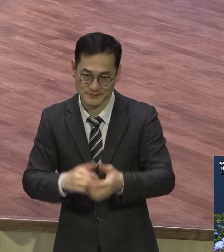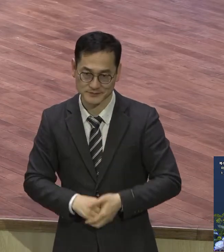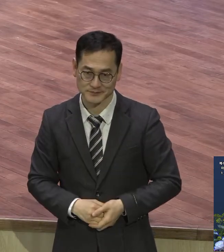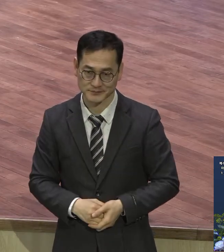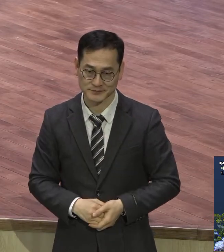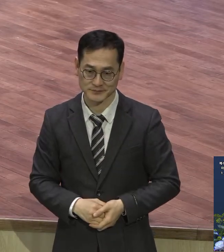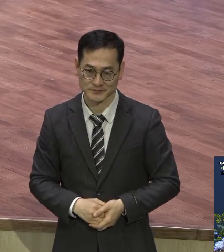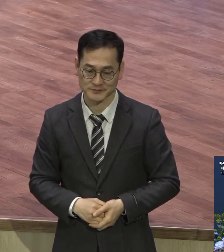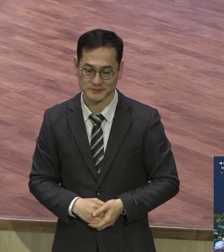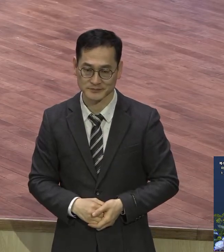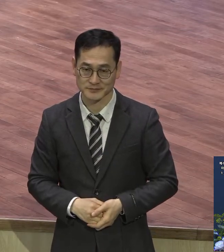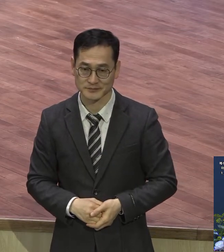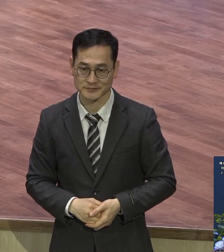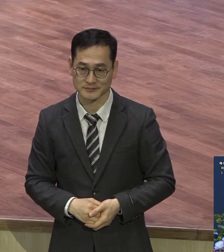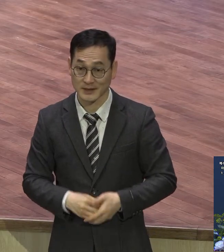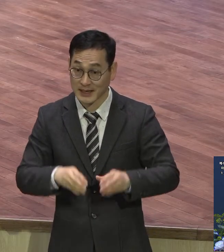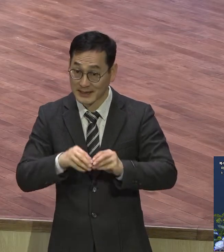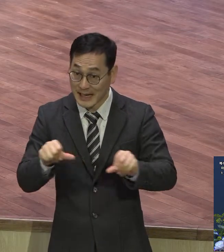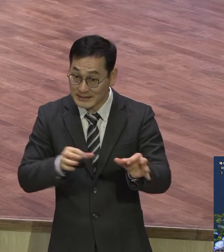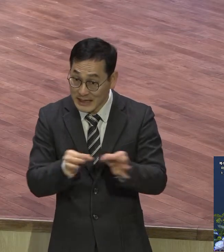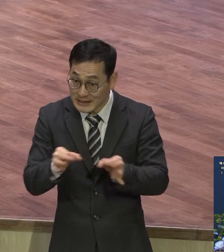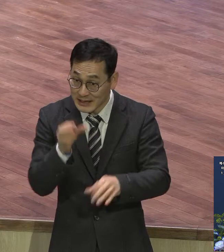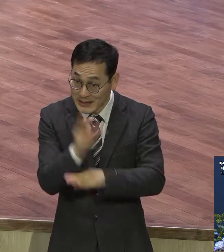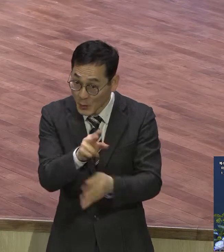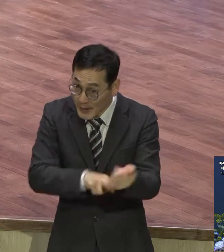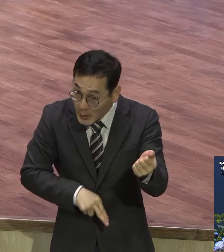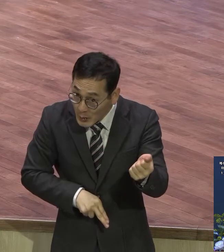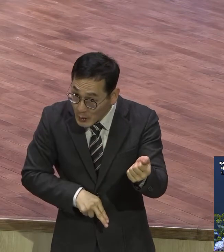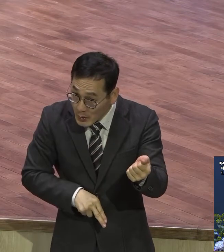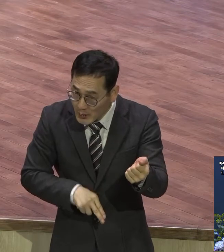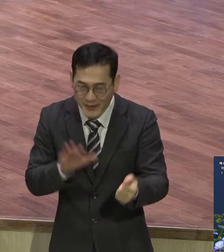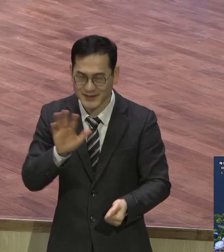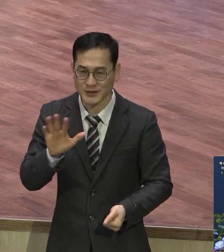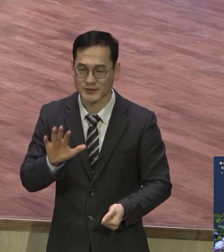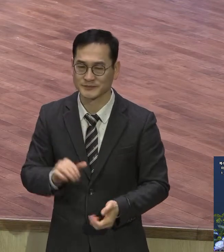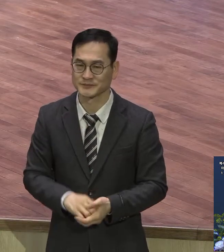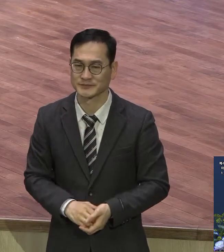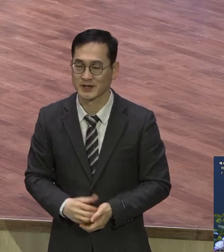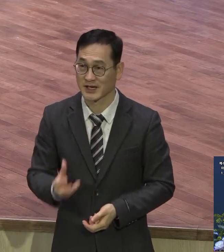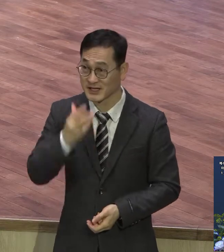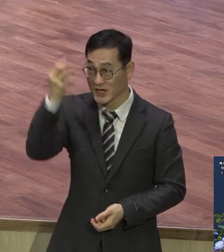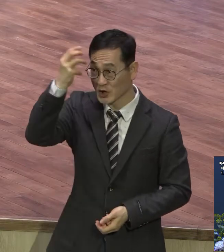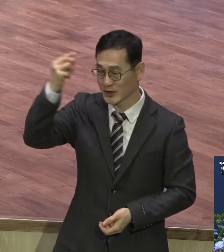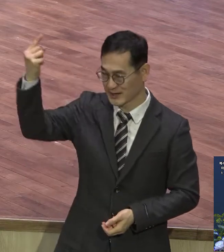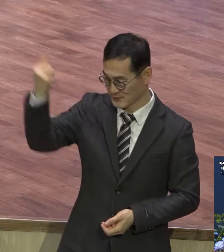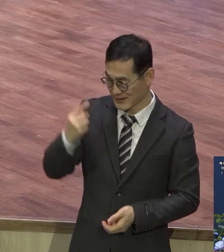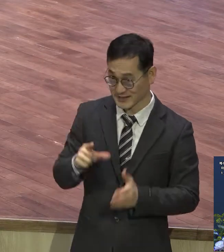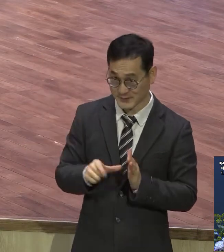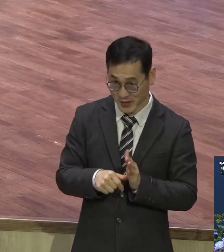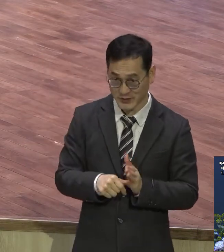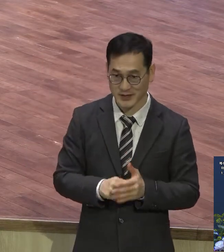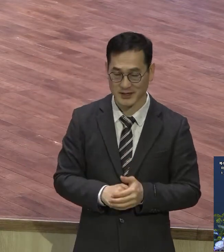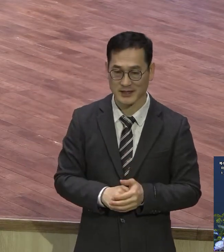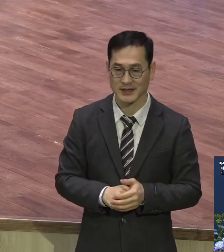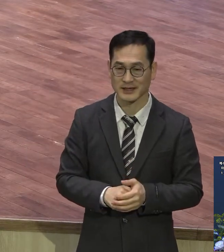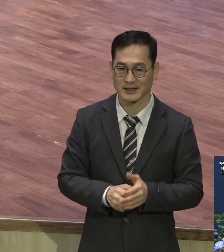상사하라 그 말입니까 오직 성령이 내기 마시면 네가 권능받고 예루살렘 유대의 사마리아 땅 끝까지